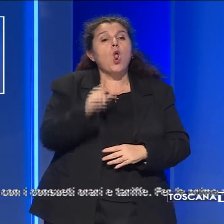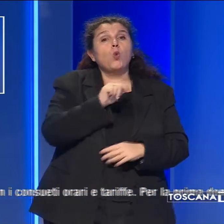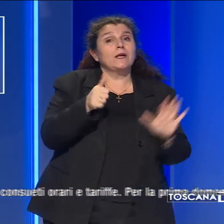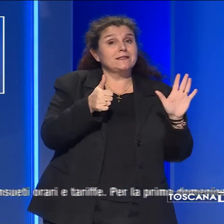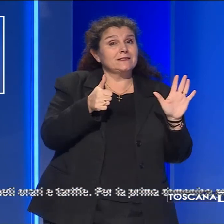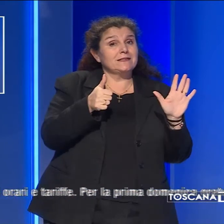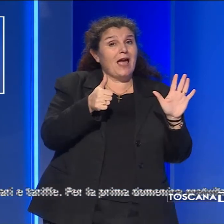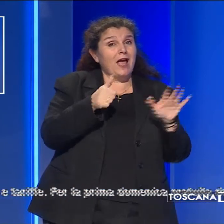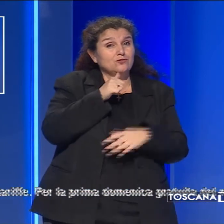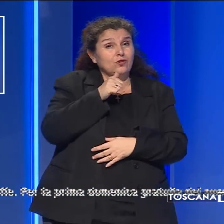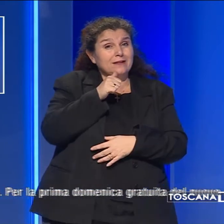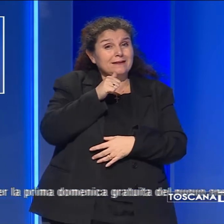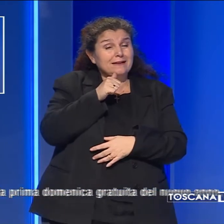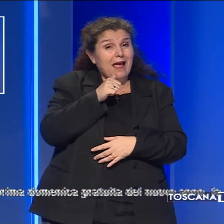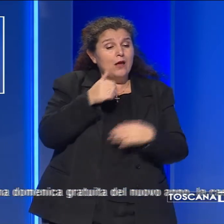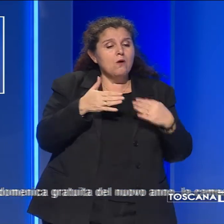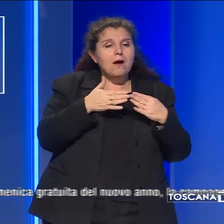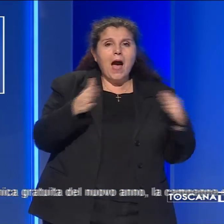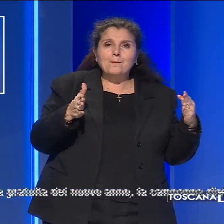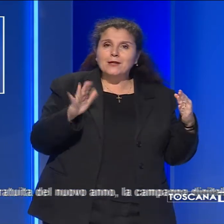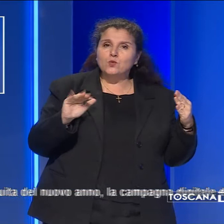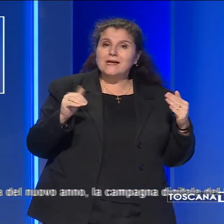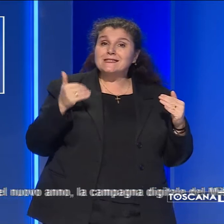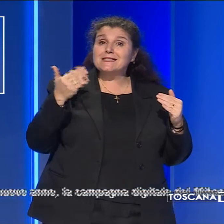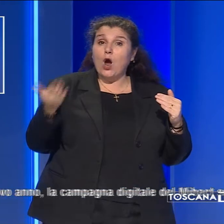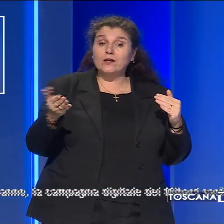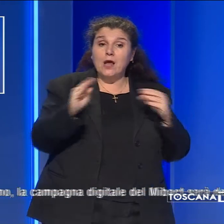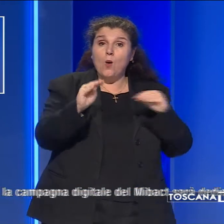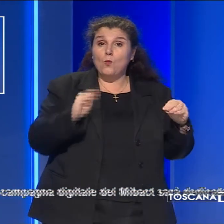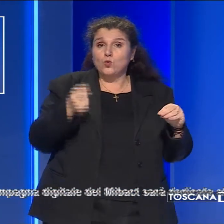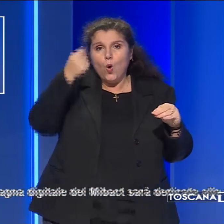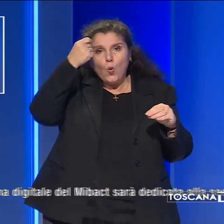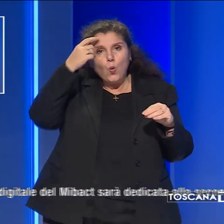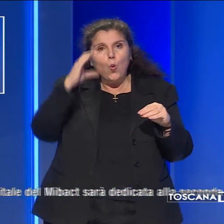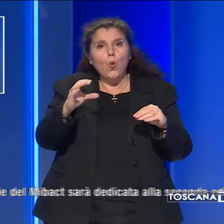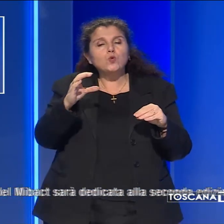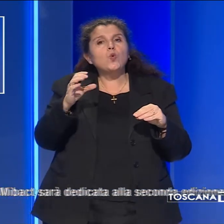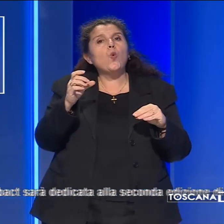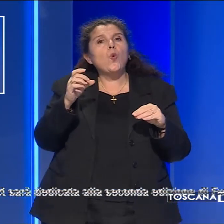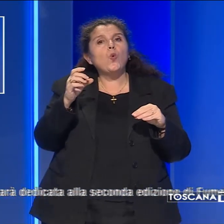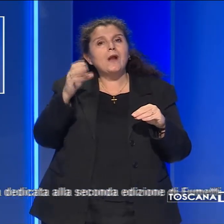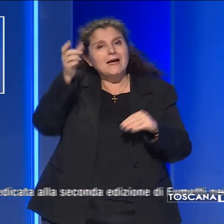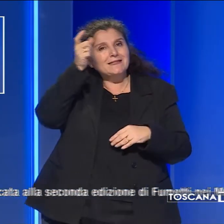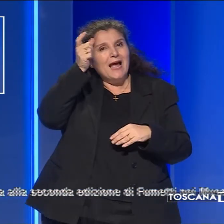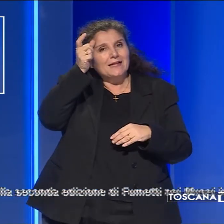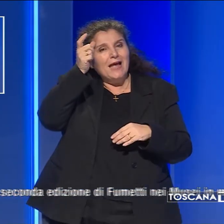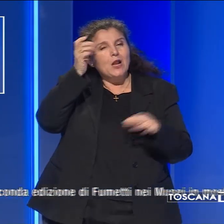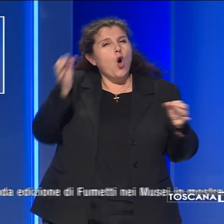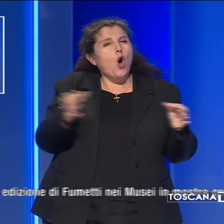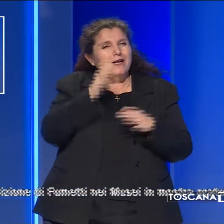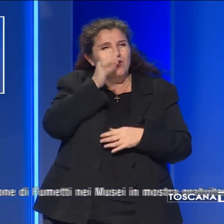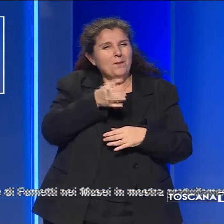gennaio si terrà poi l'apertura straordinaria dei luoghi della cultura statali, in occasione dell